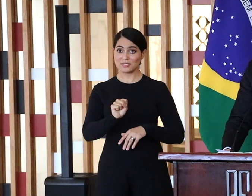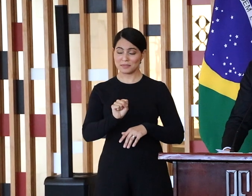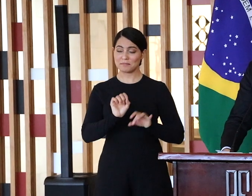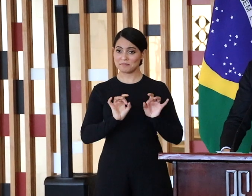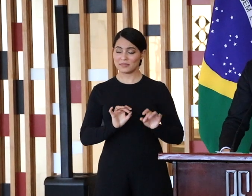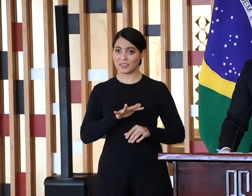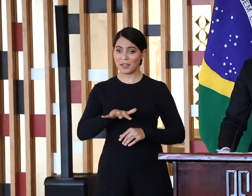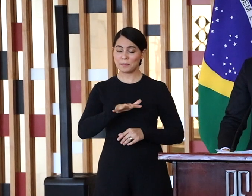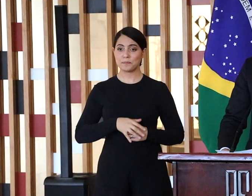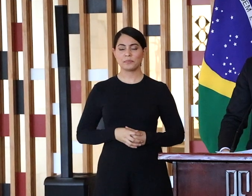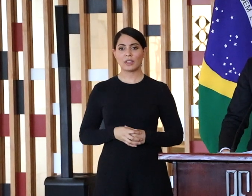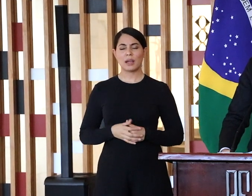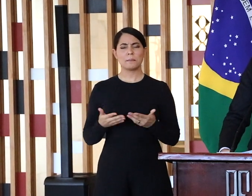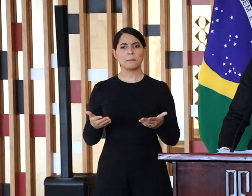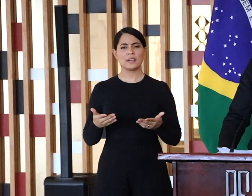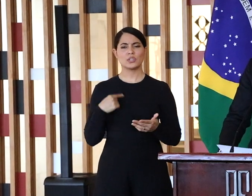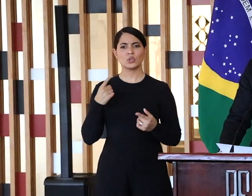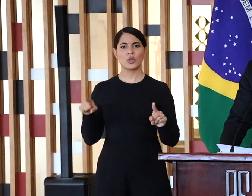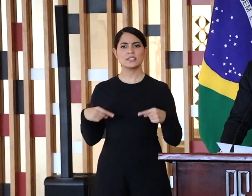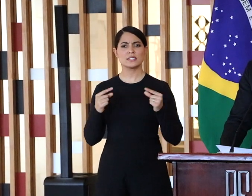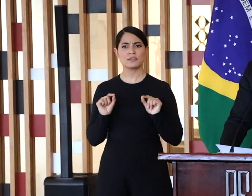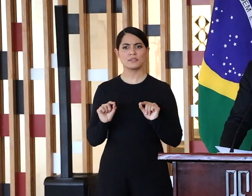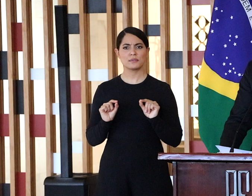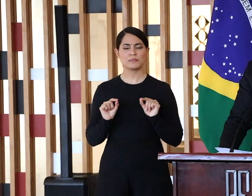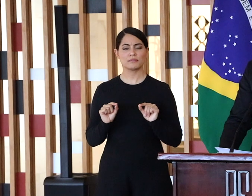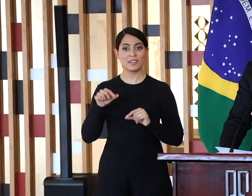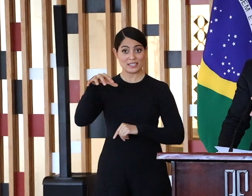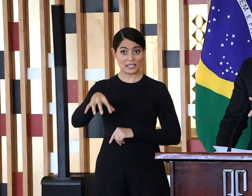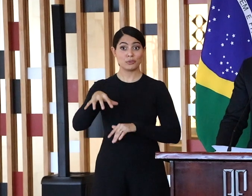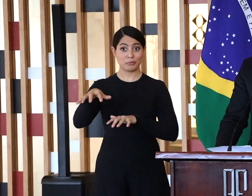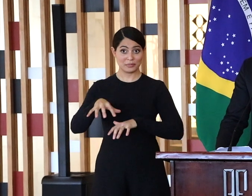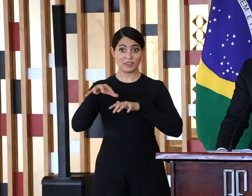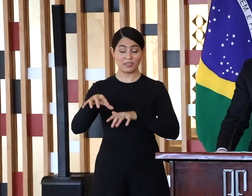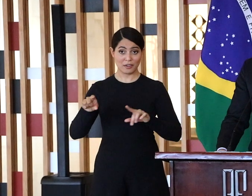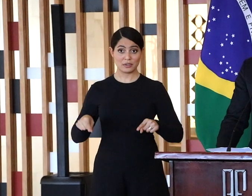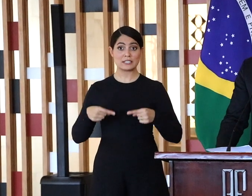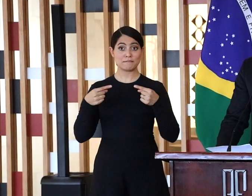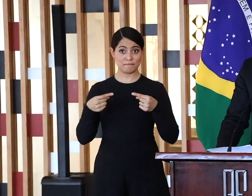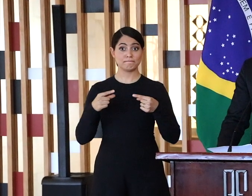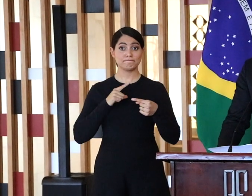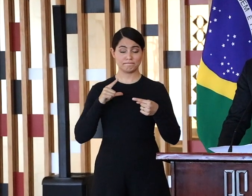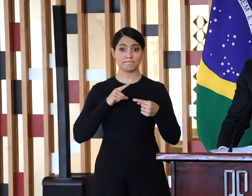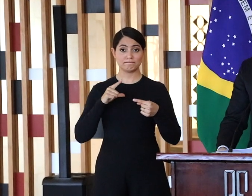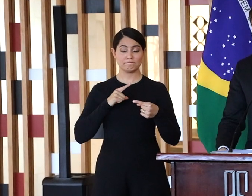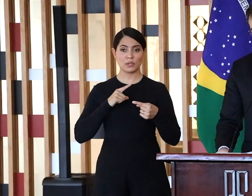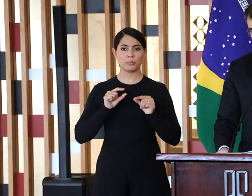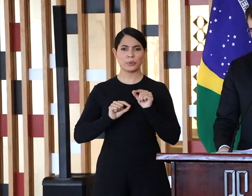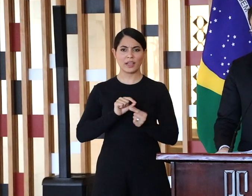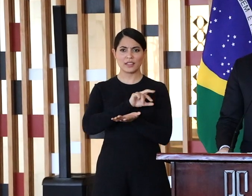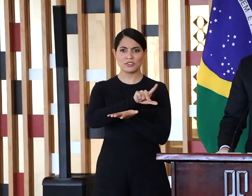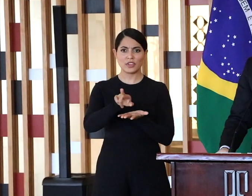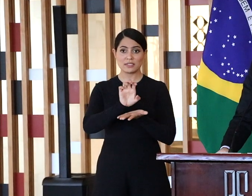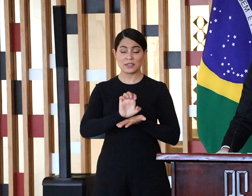E o nosso desafio, o grande desafio, deputado Evair de Mello, no setor mineral é diversificar nossas exportações que ainda são muito